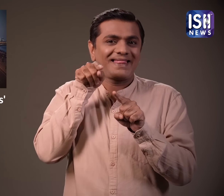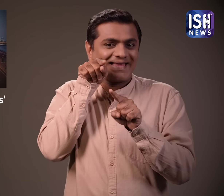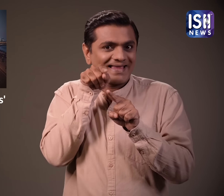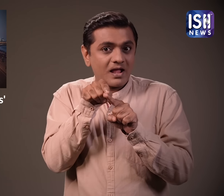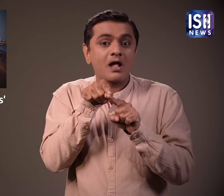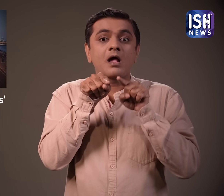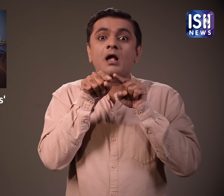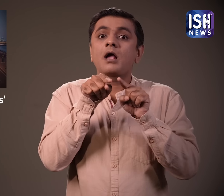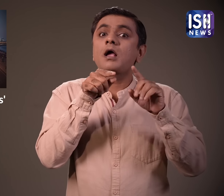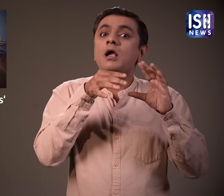पास है।